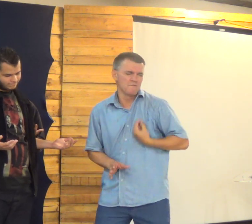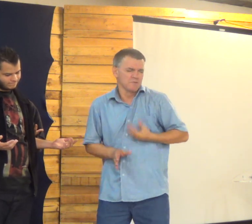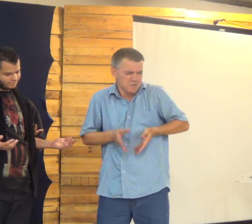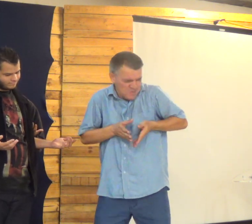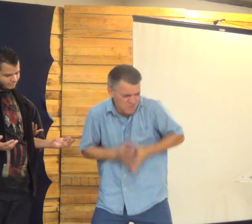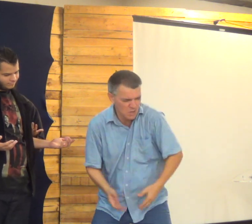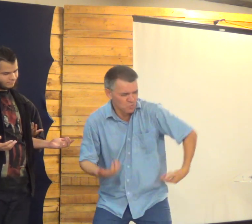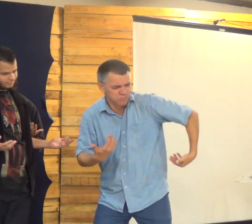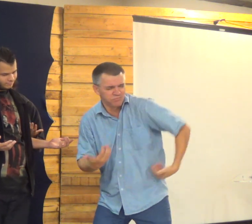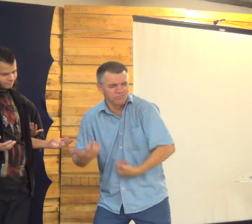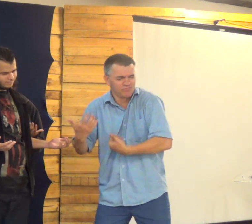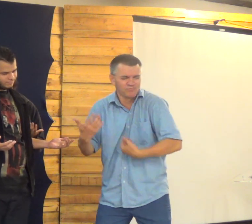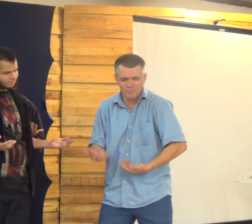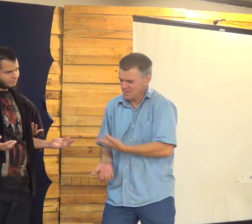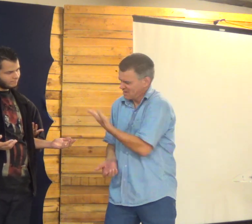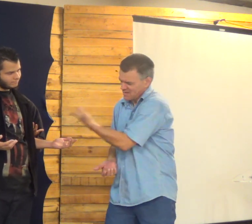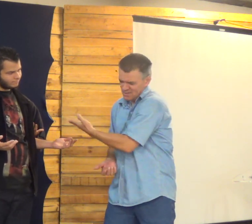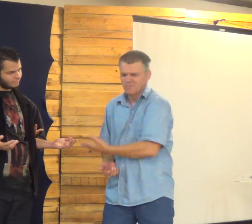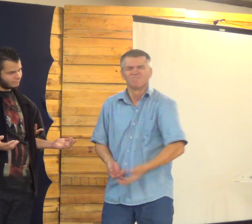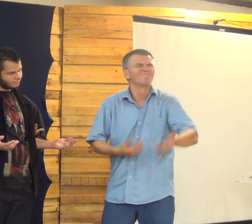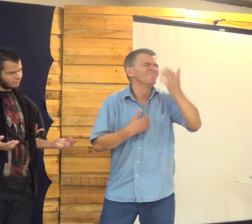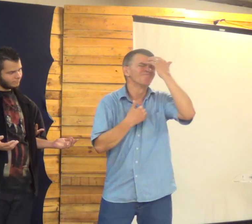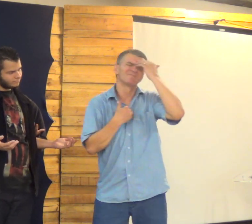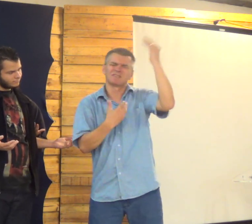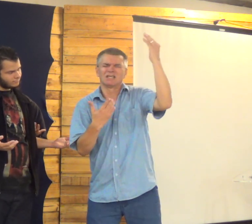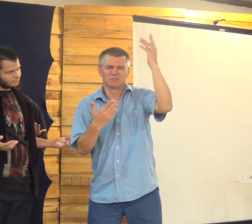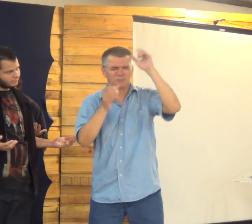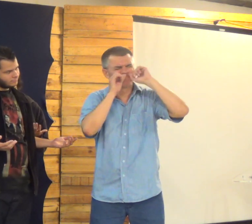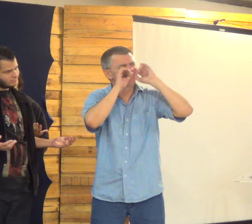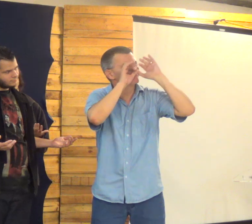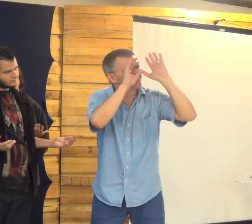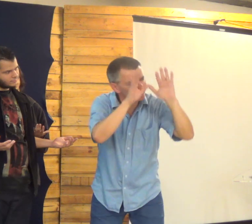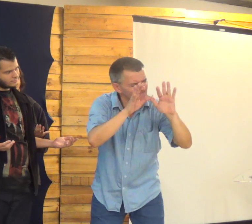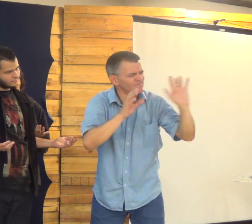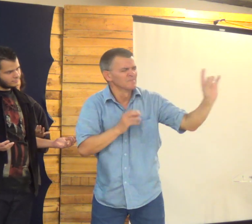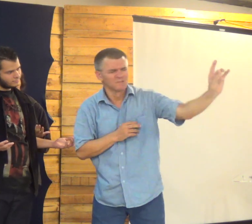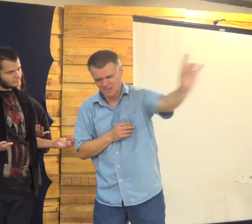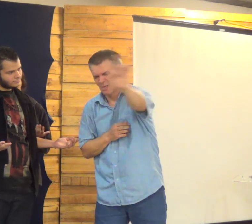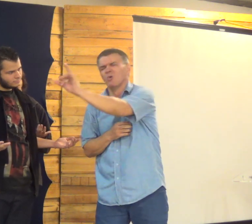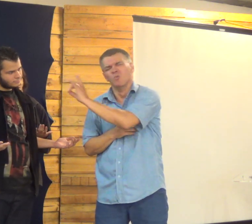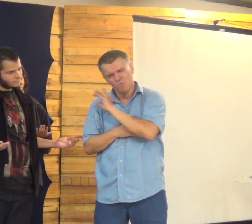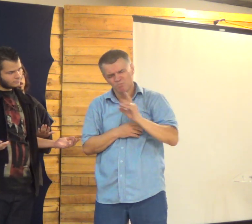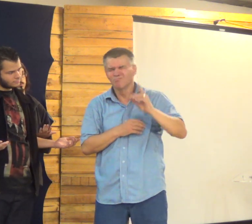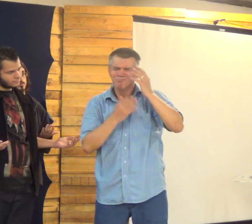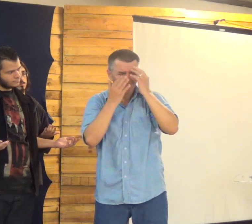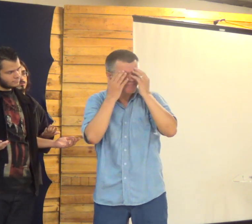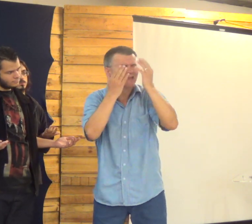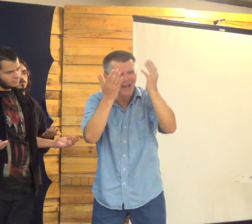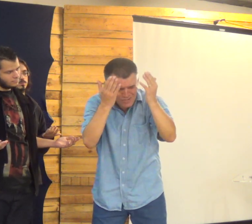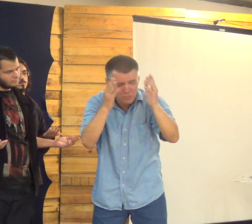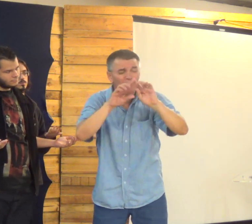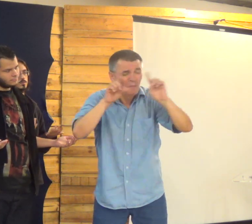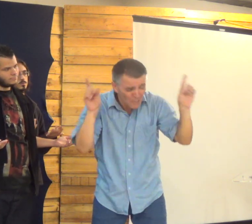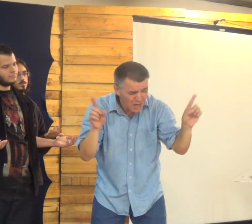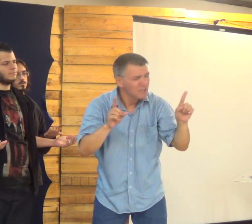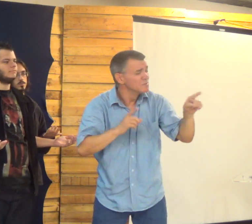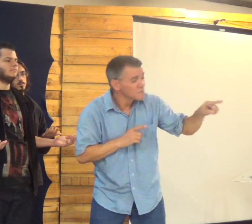Espírito Santo Nascendo no coração dele, Pai Por favor, Senhor Abençoe Abençoe cada um de nós, Jesus